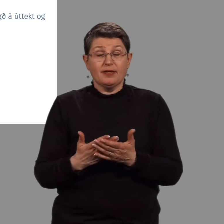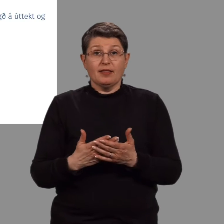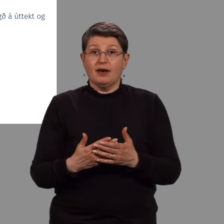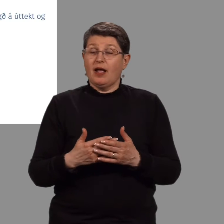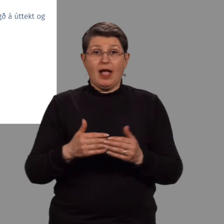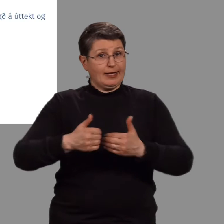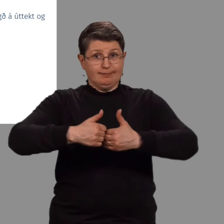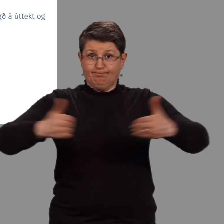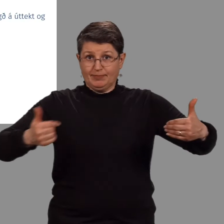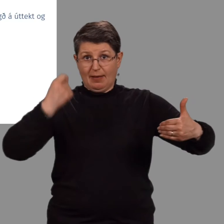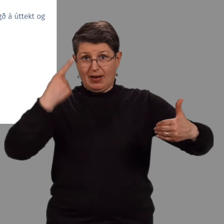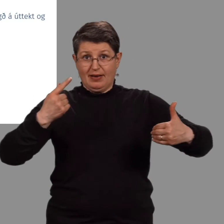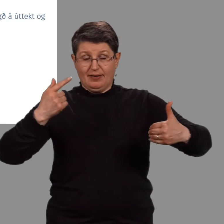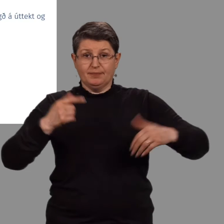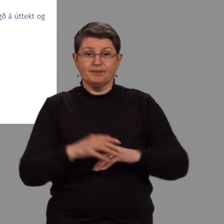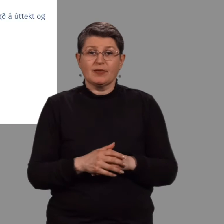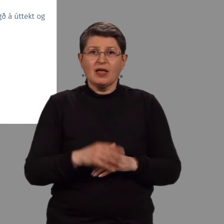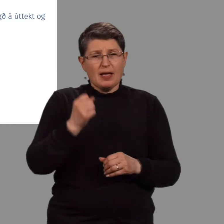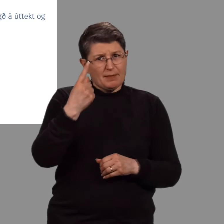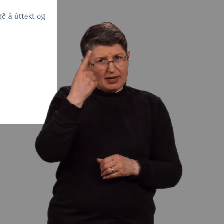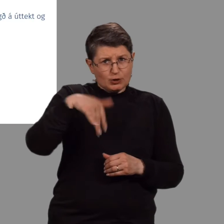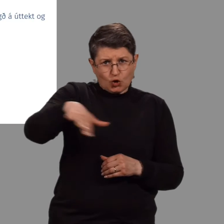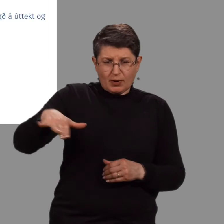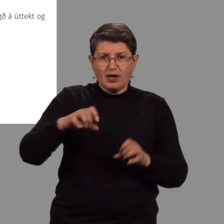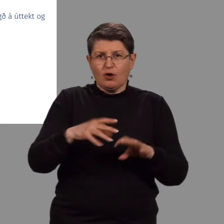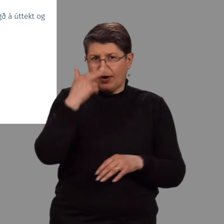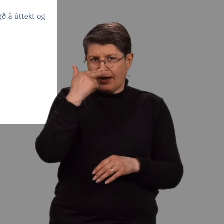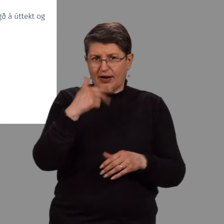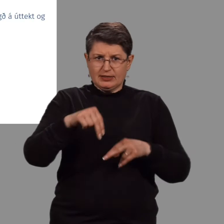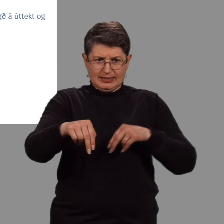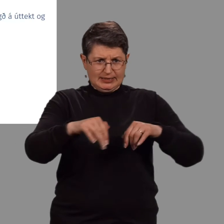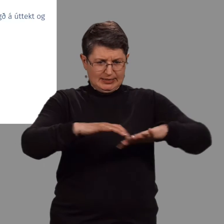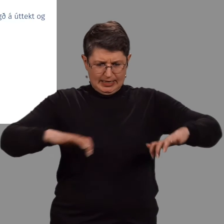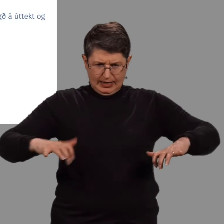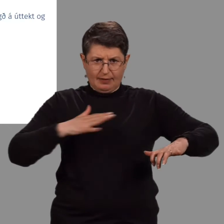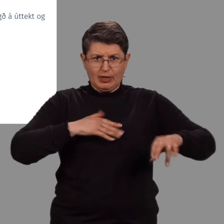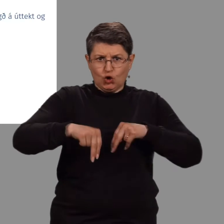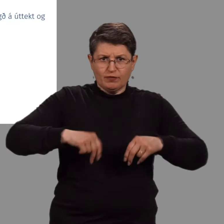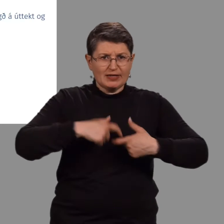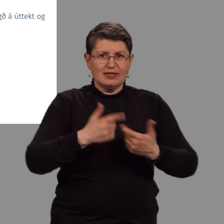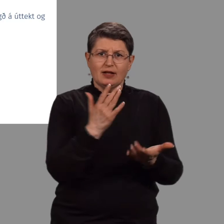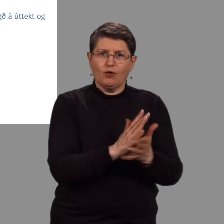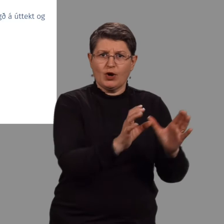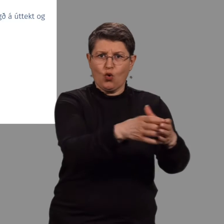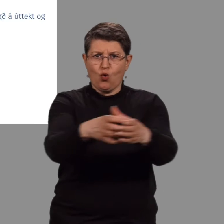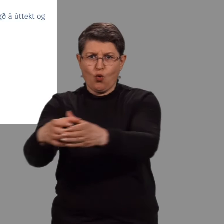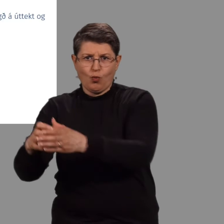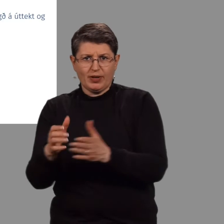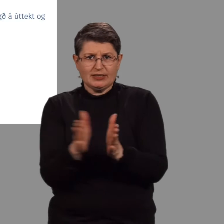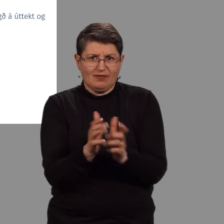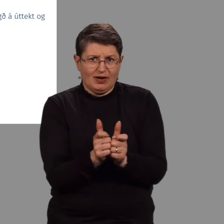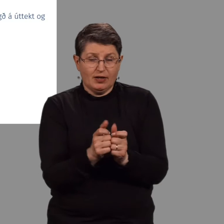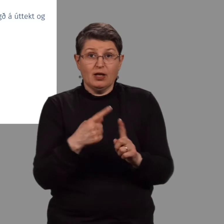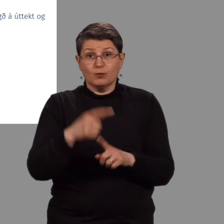aðgrenningu. Menningastofnari leytist við að skilgreina sérstaklega hlutverkseitt gagvart miðsmunandi hópum samfélagsins og